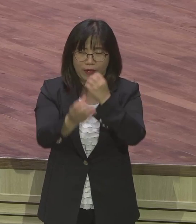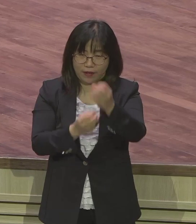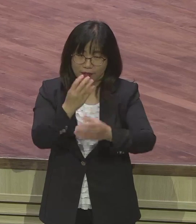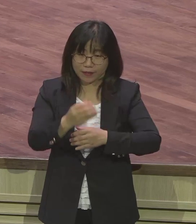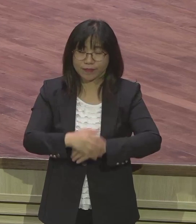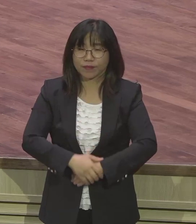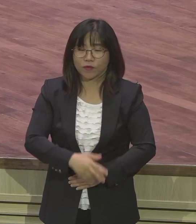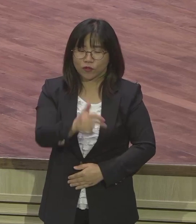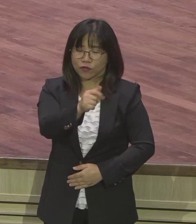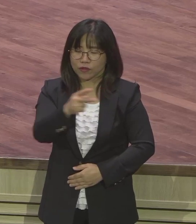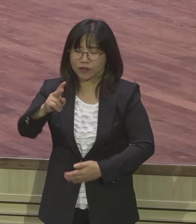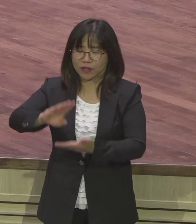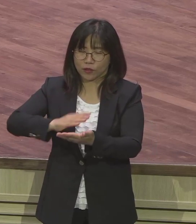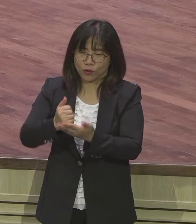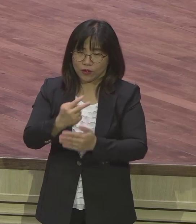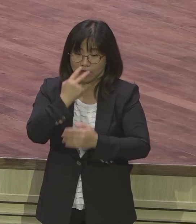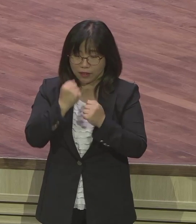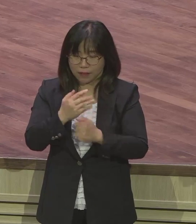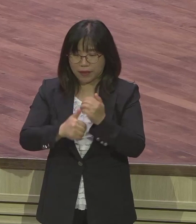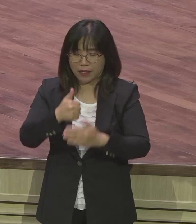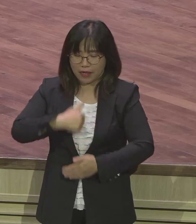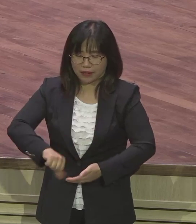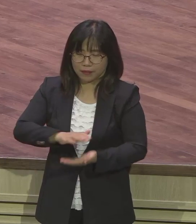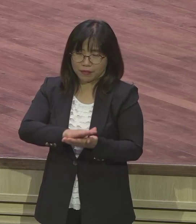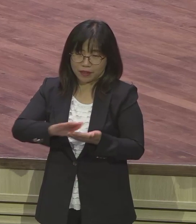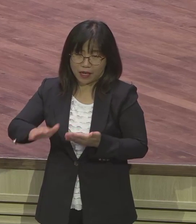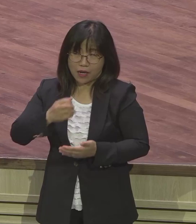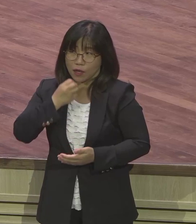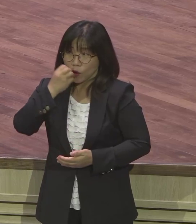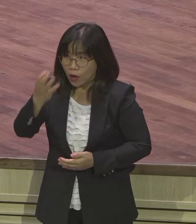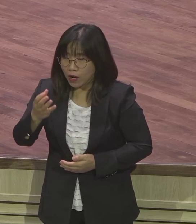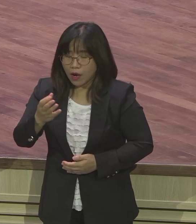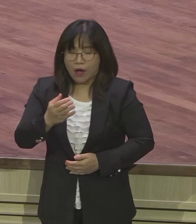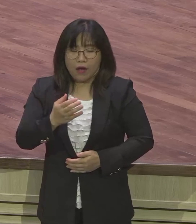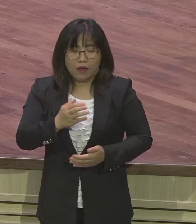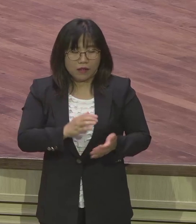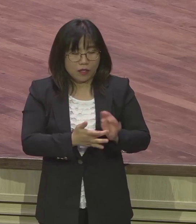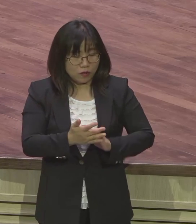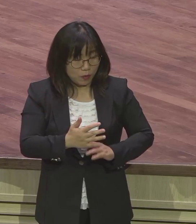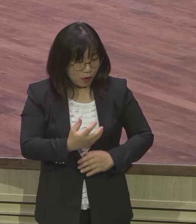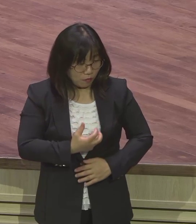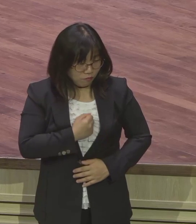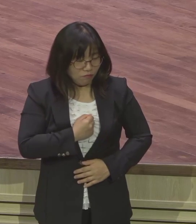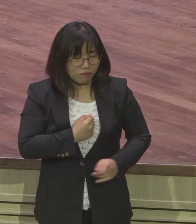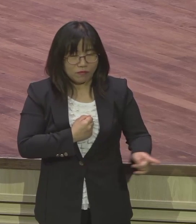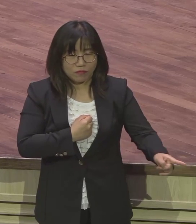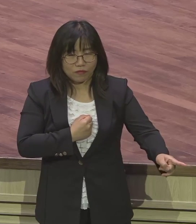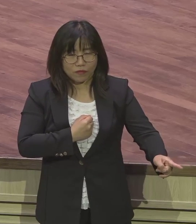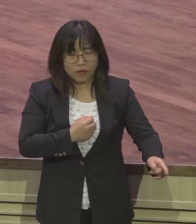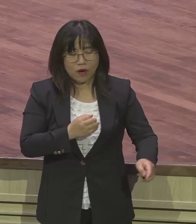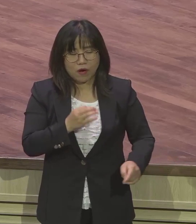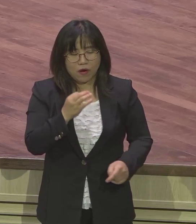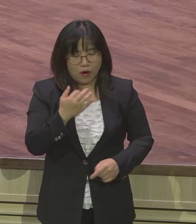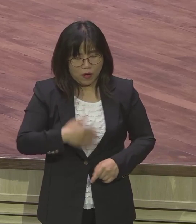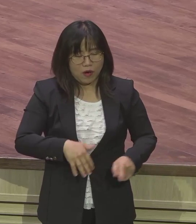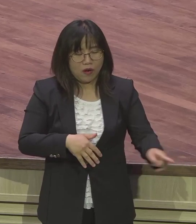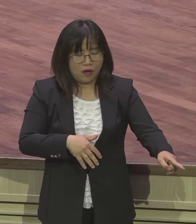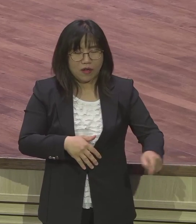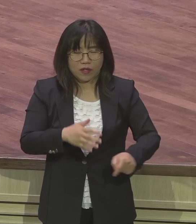예수님이 너무 놀라 다른 제자도 알아듣지도 못해 이거는 네가 한 것이 아니라 하늘에게서 내